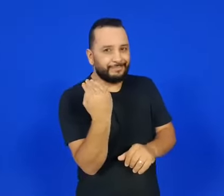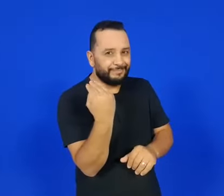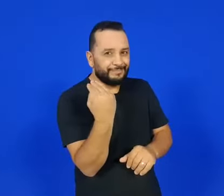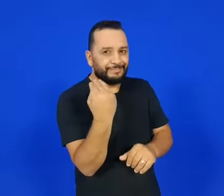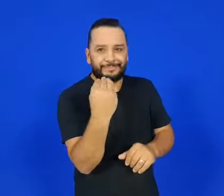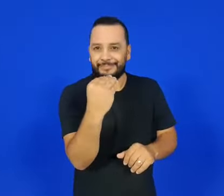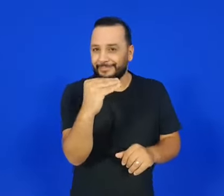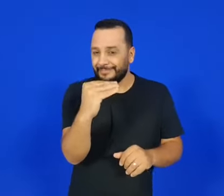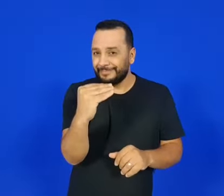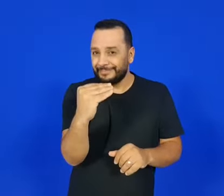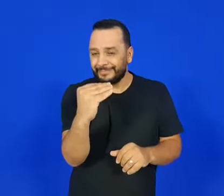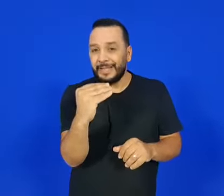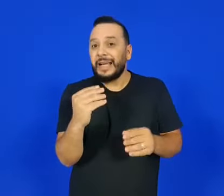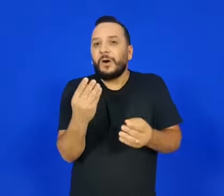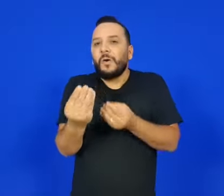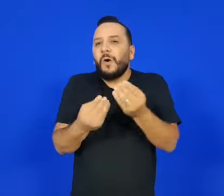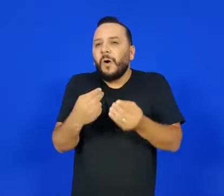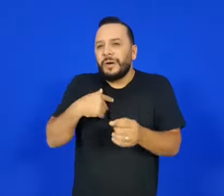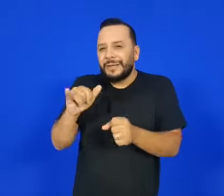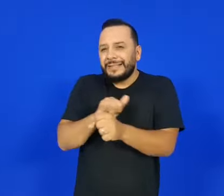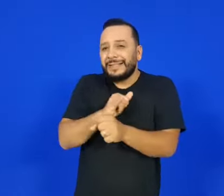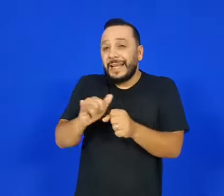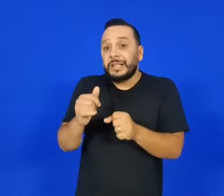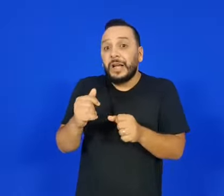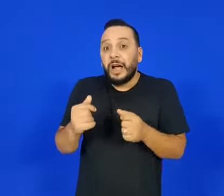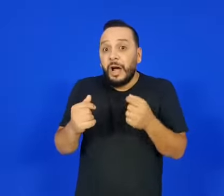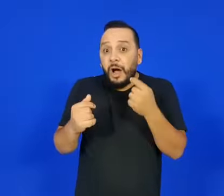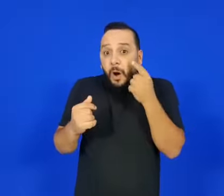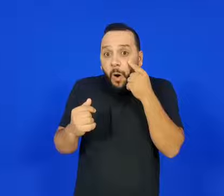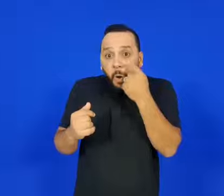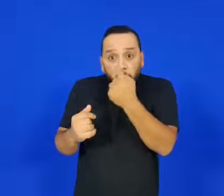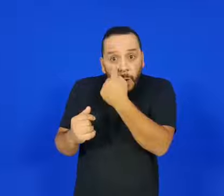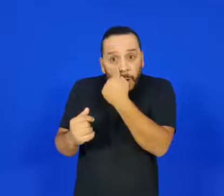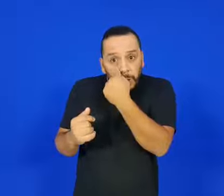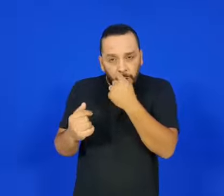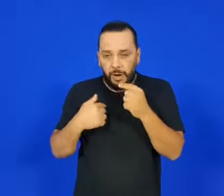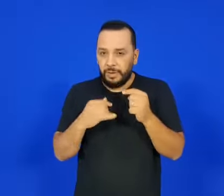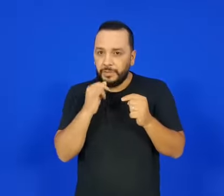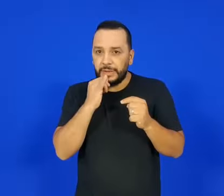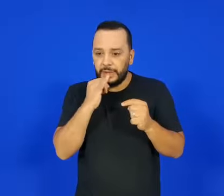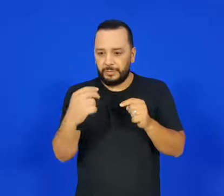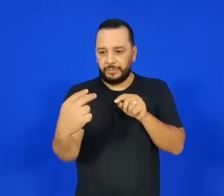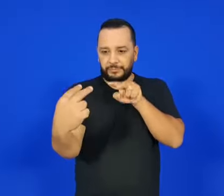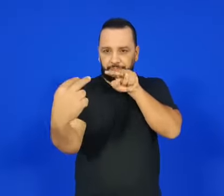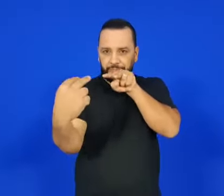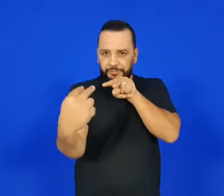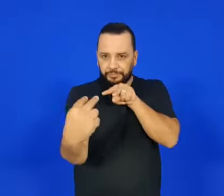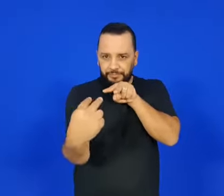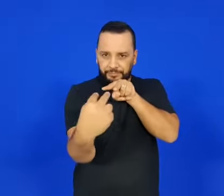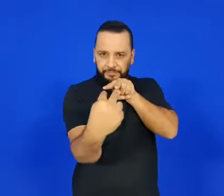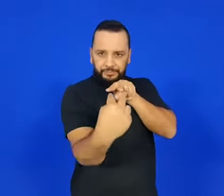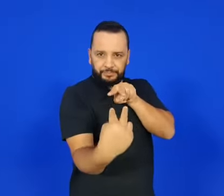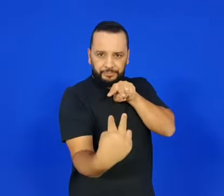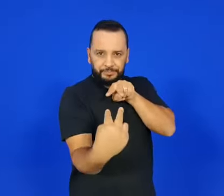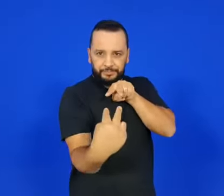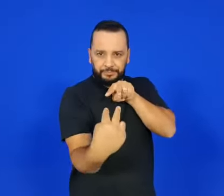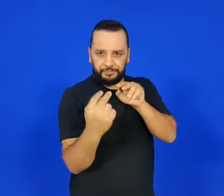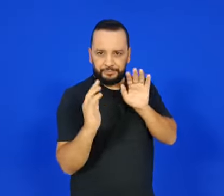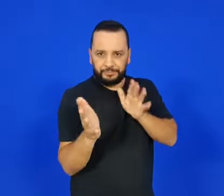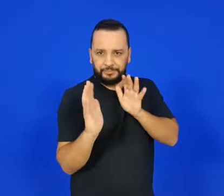Então, vai se acostumando, olha para a pessoa. Se ela virou para um lado, você vira para o outro. Eu uso sempre uma estratégia assim, buscar o olhar da